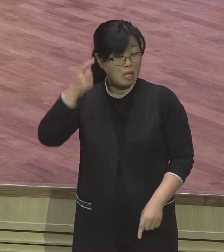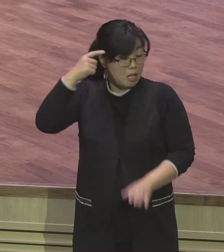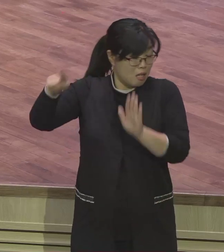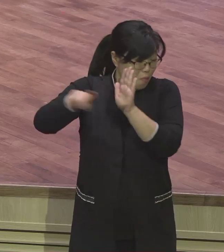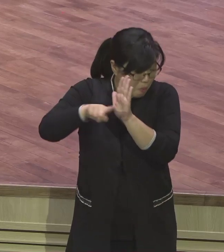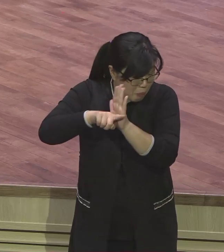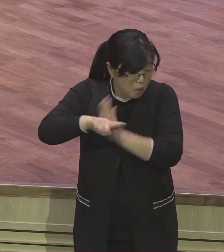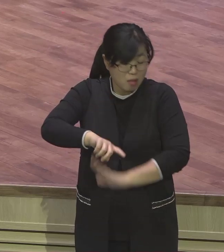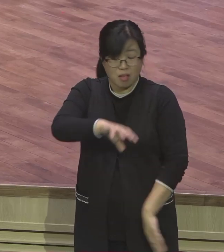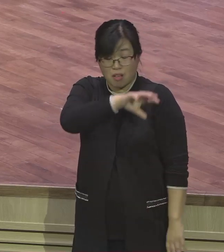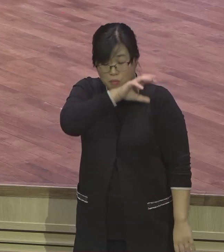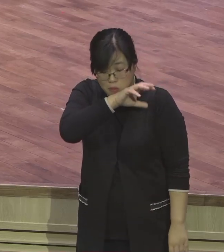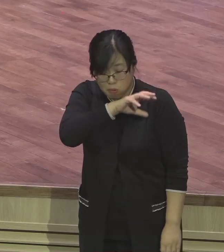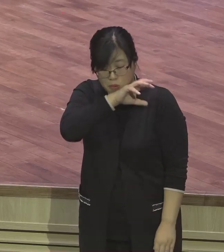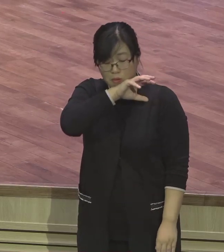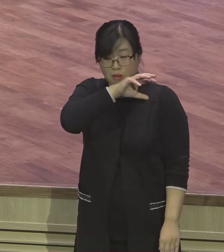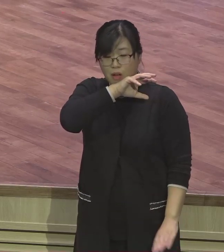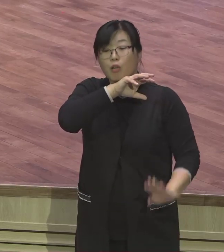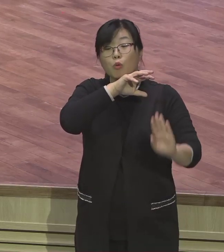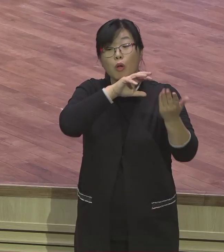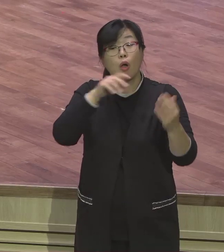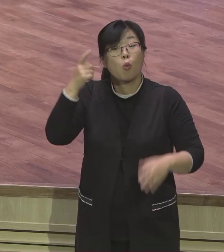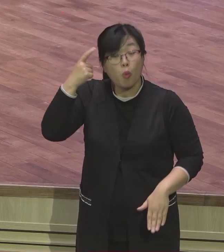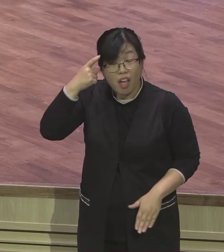덜키는 거예요. 여러분